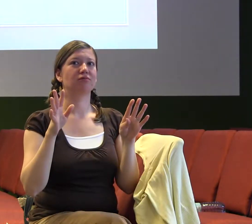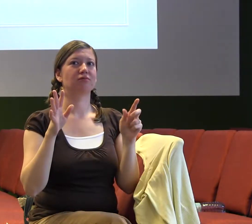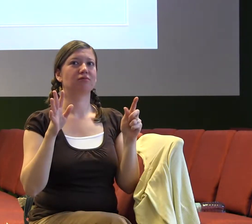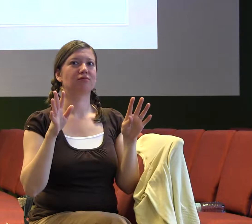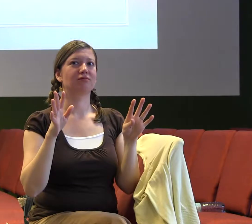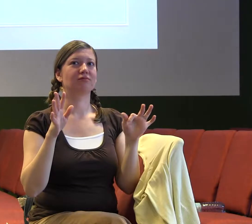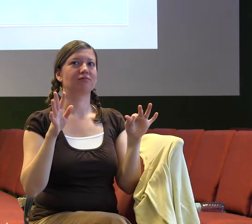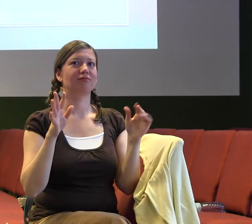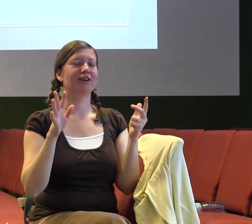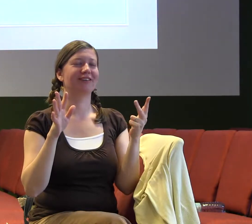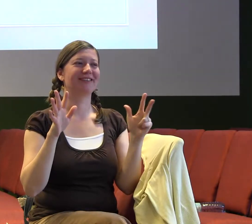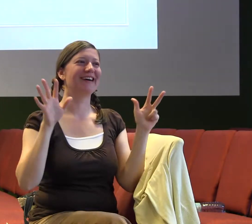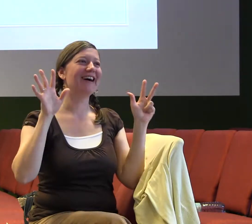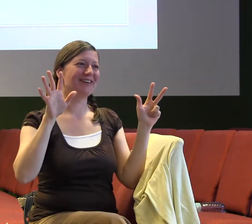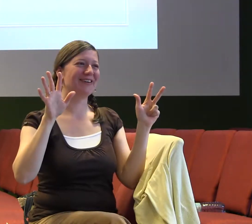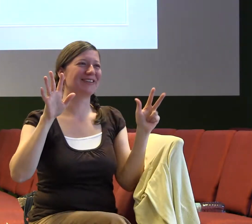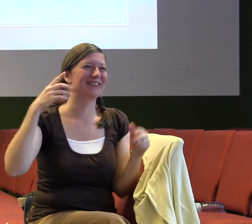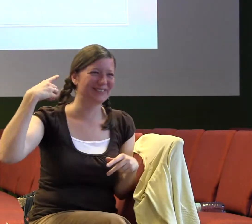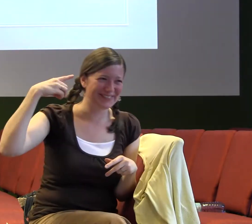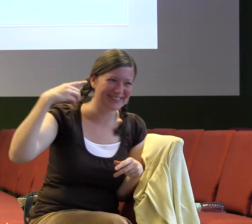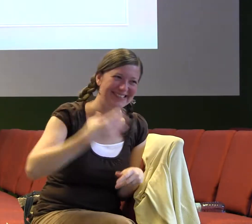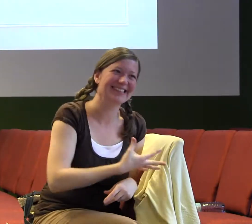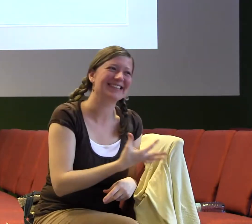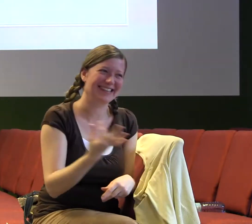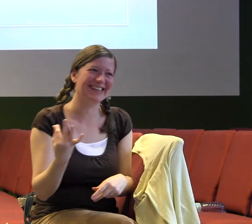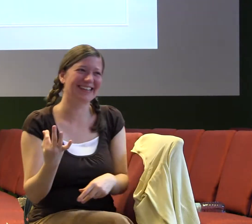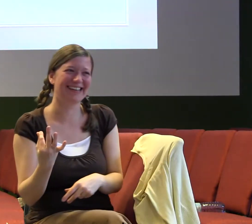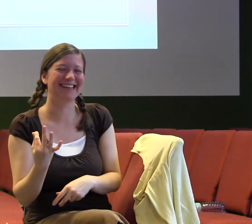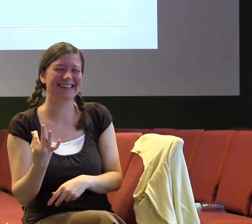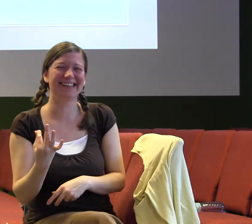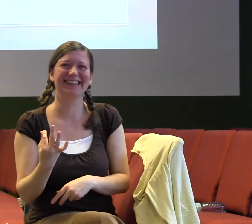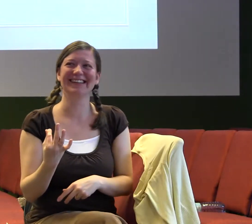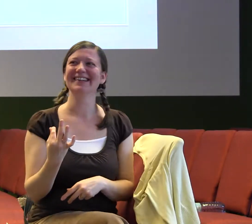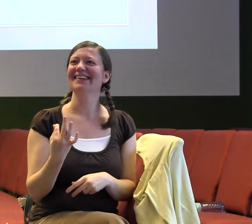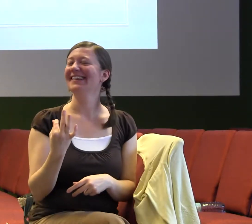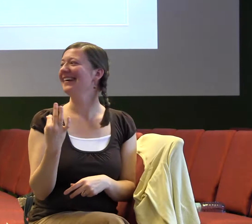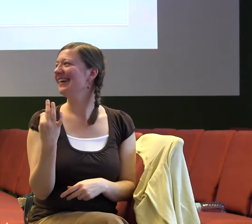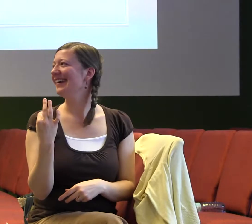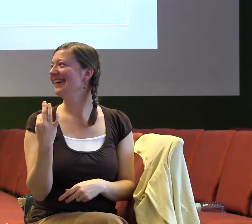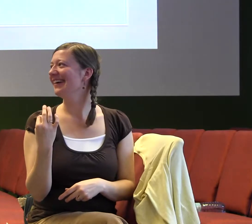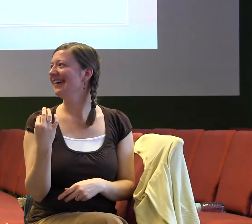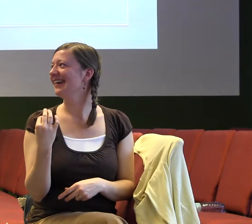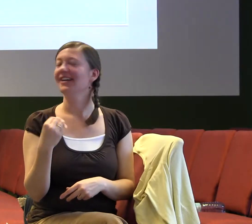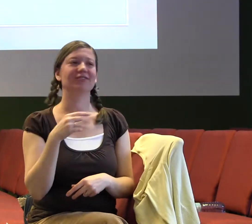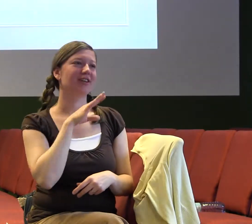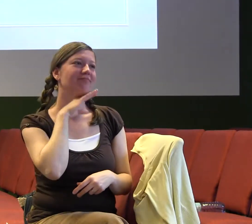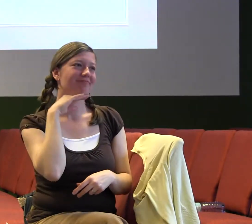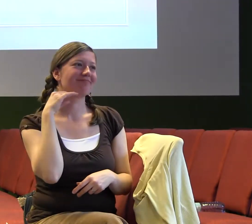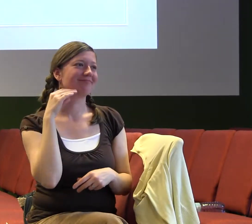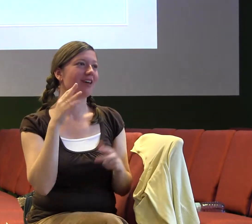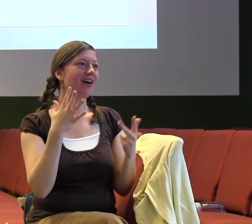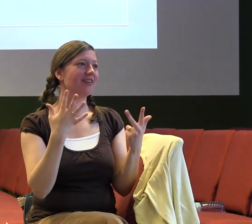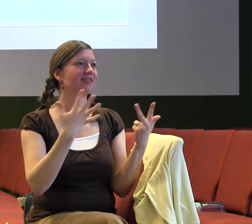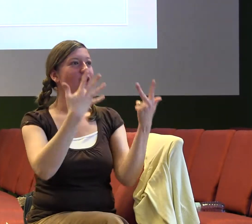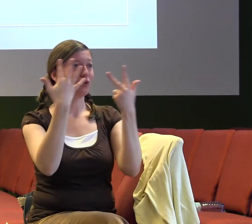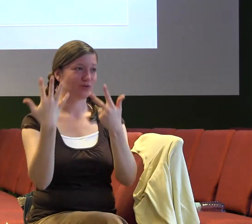dlouhý týden, tak dělá jinak. Ve škole jsme taky celkem dlouho. A i pro samotného Boha to bylo a je velké téma, protože Ježíš, když